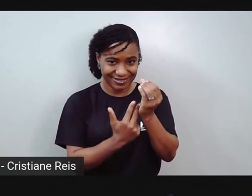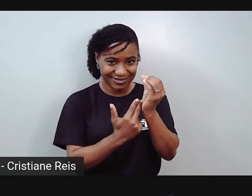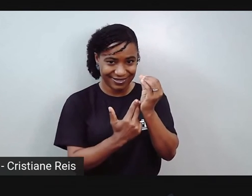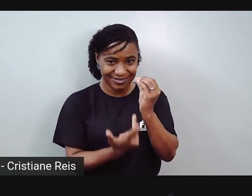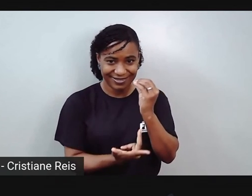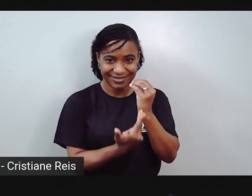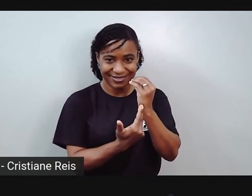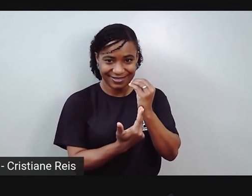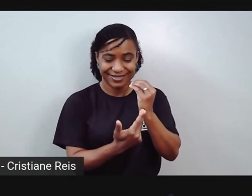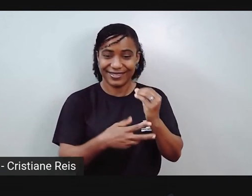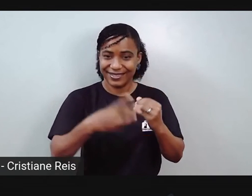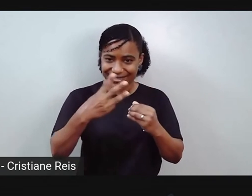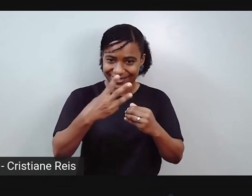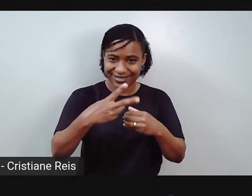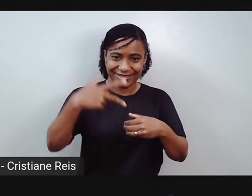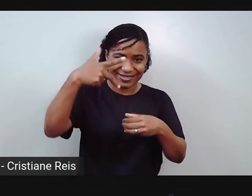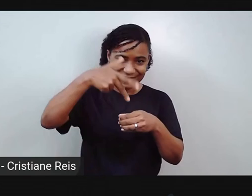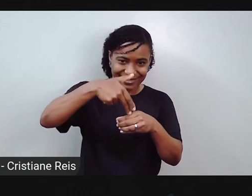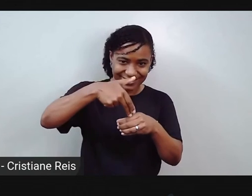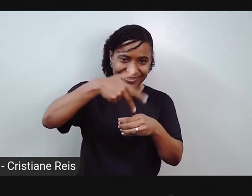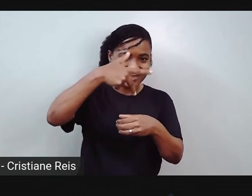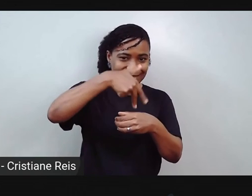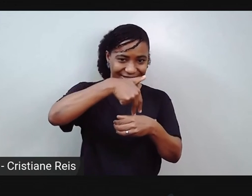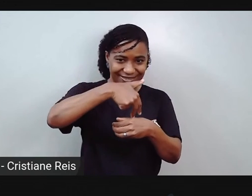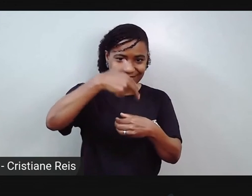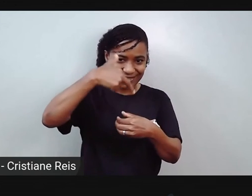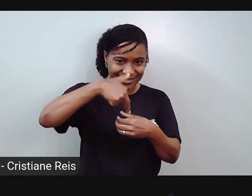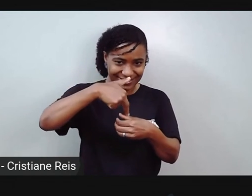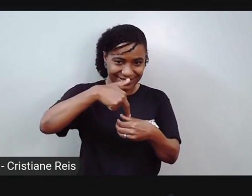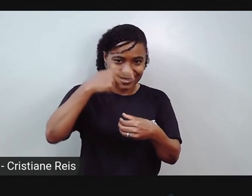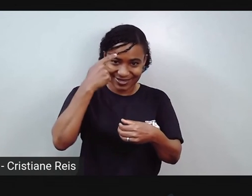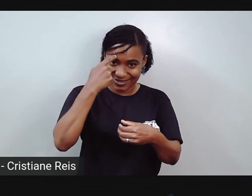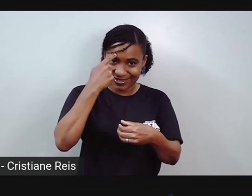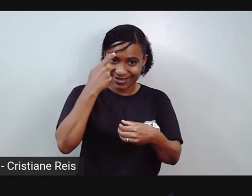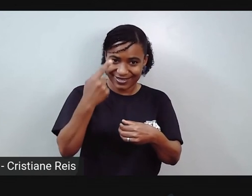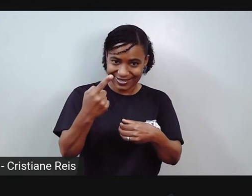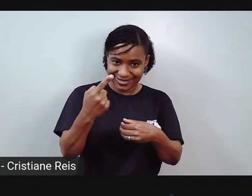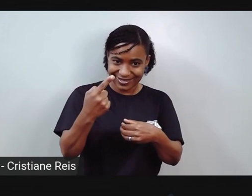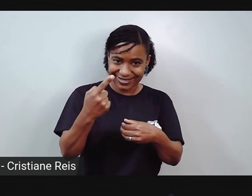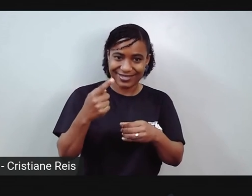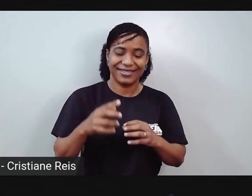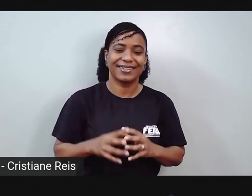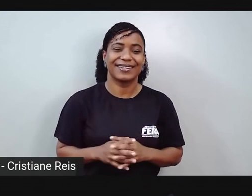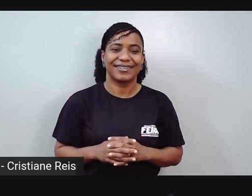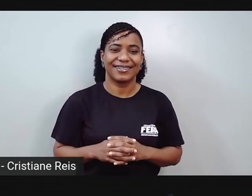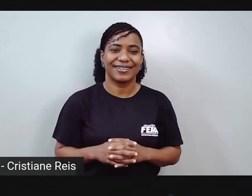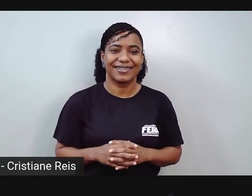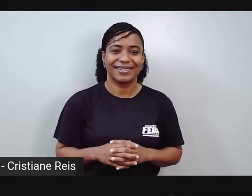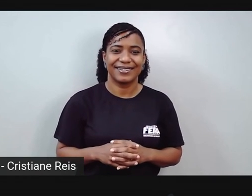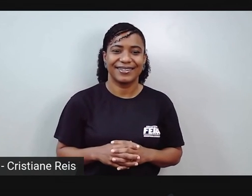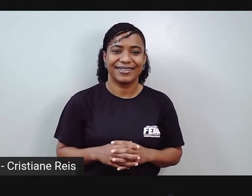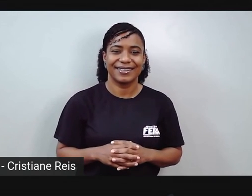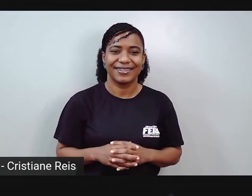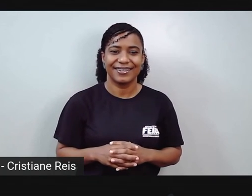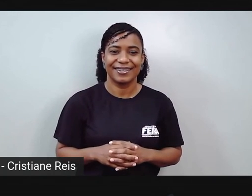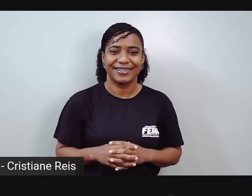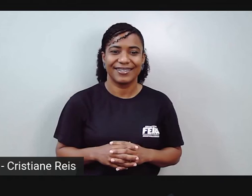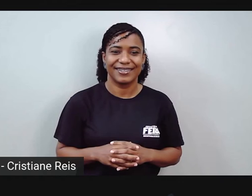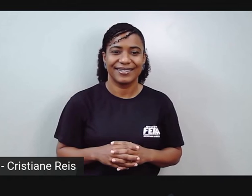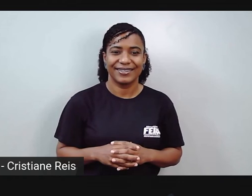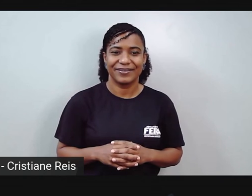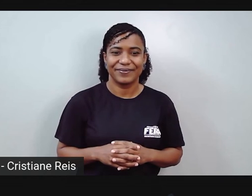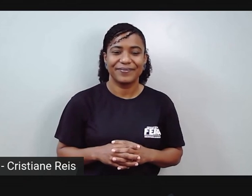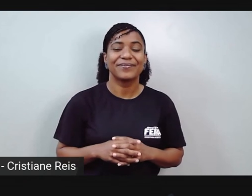gente picota aqui, picota aqui, picota aqui. Dá para picotar aqui também. Agora eu vou